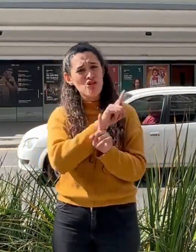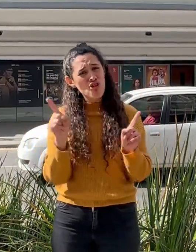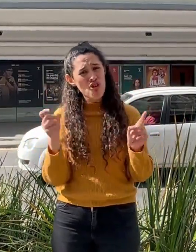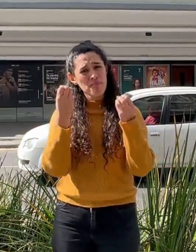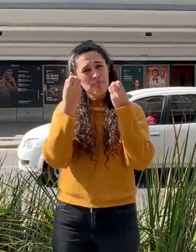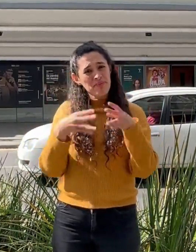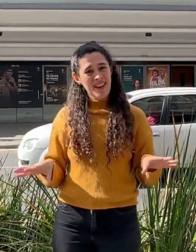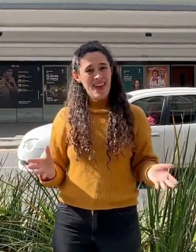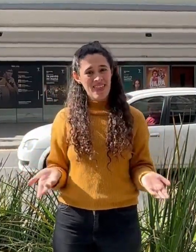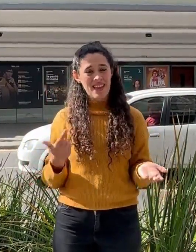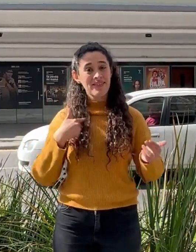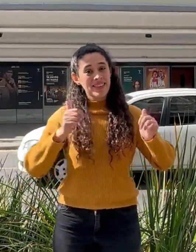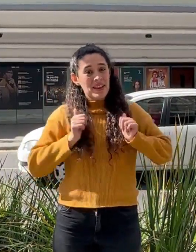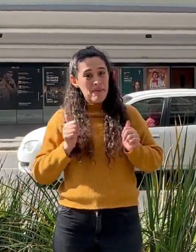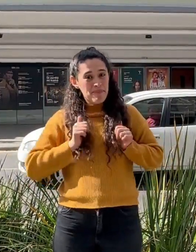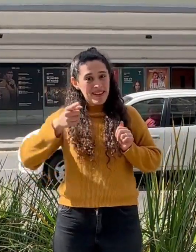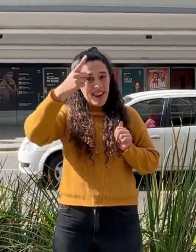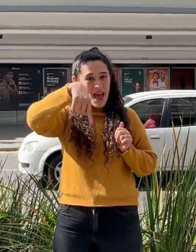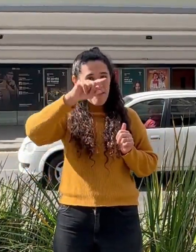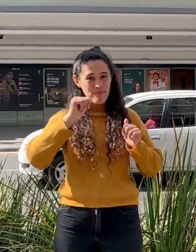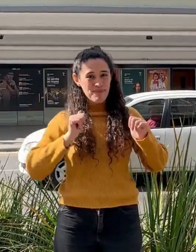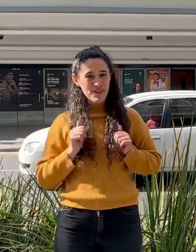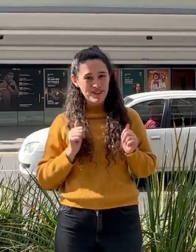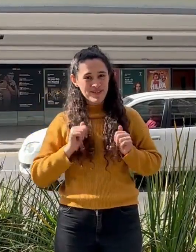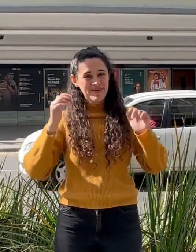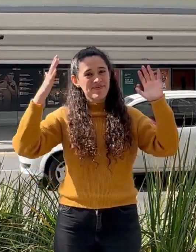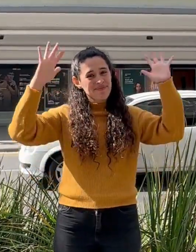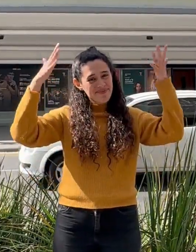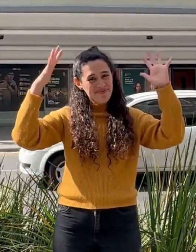obra muy linda para disfrutar. No se la pierdan, los esperamos.